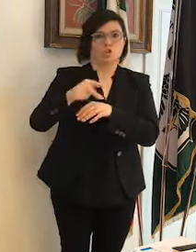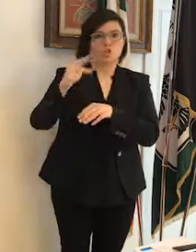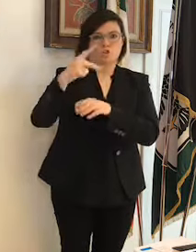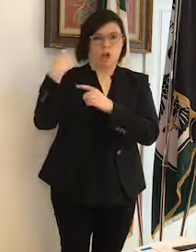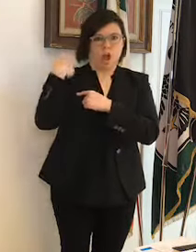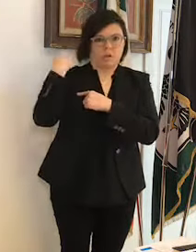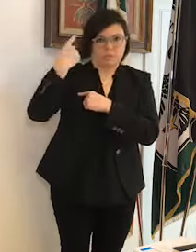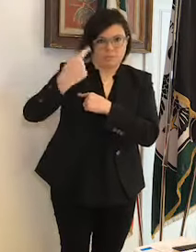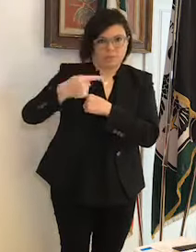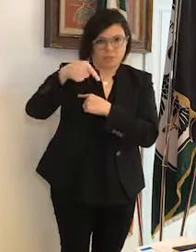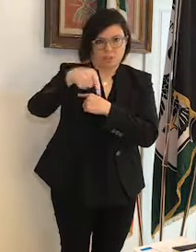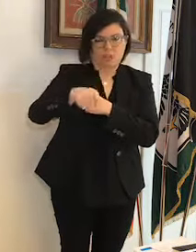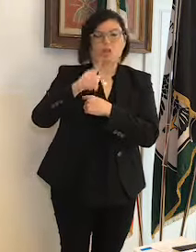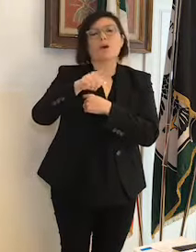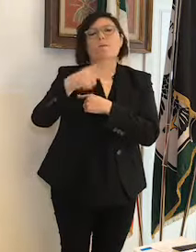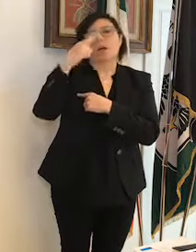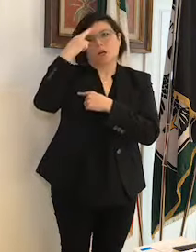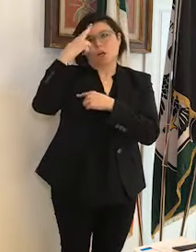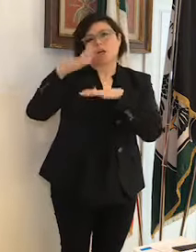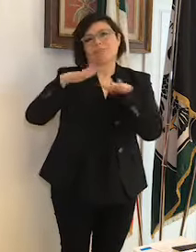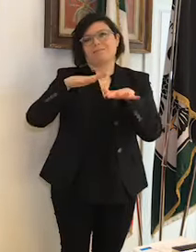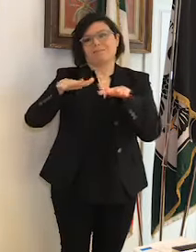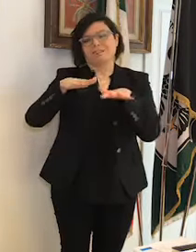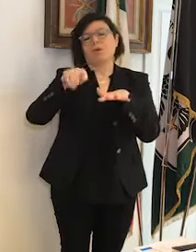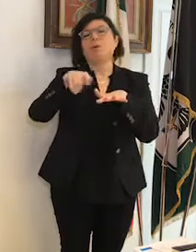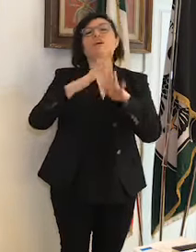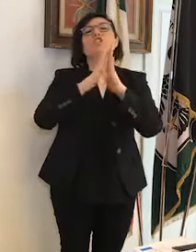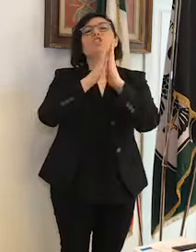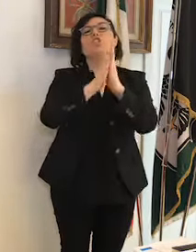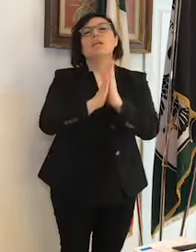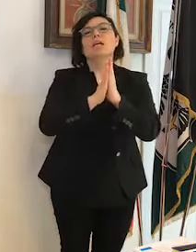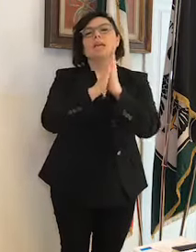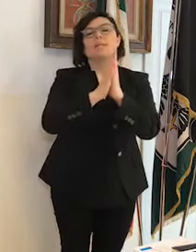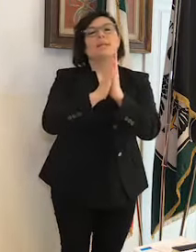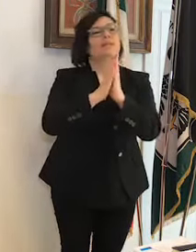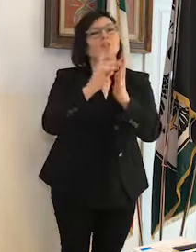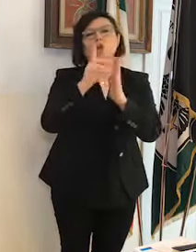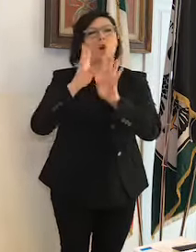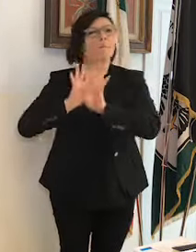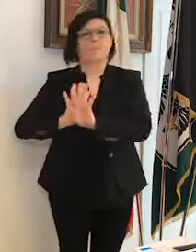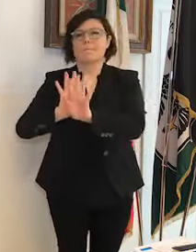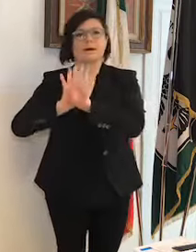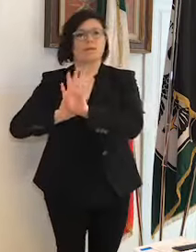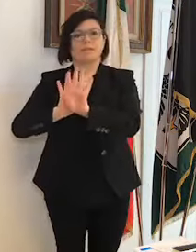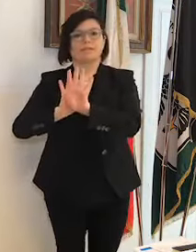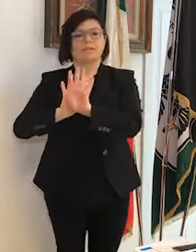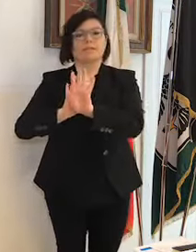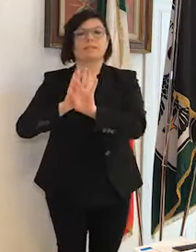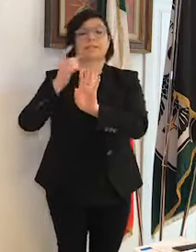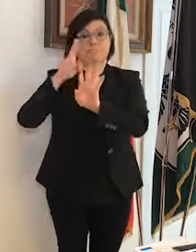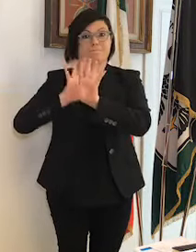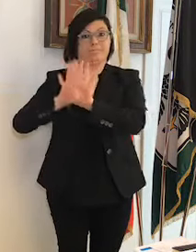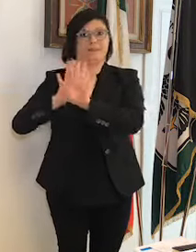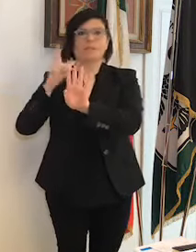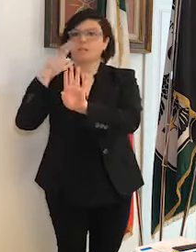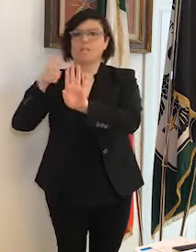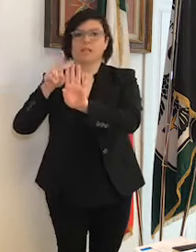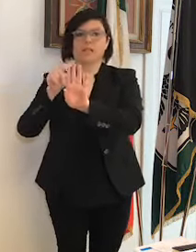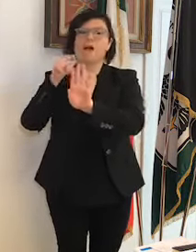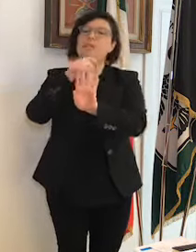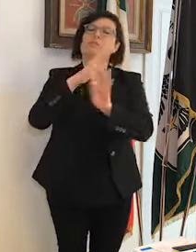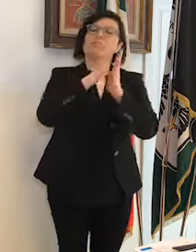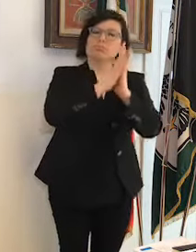celebrazione e non manifestazione perché queste sono vietate abbiamo